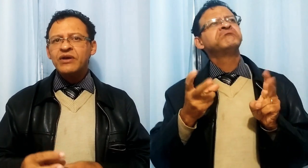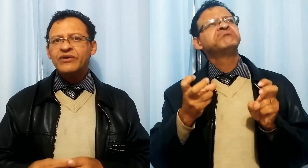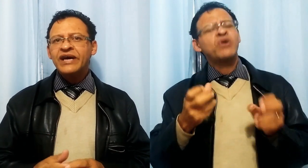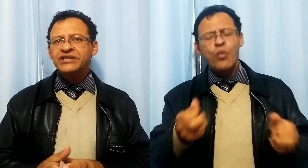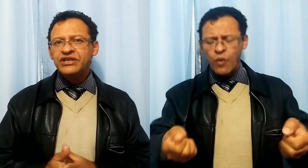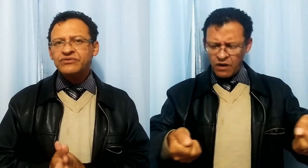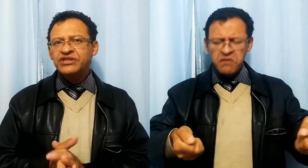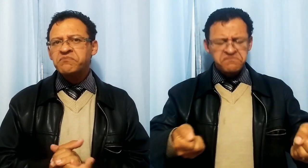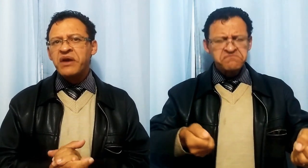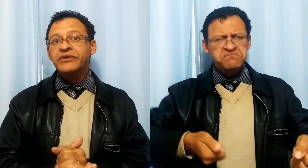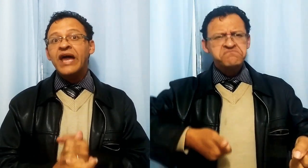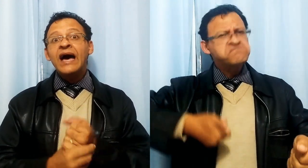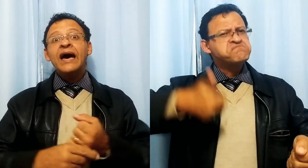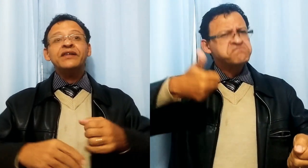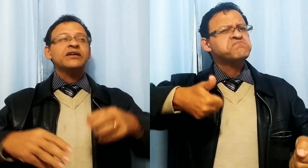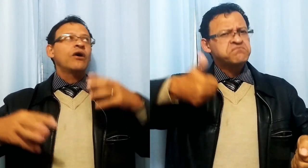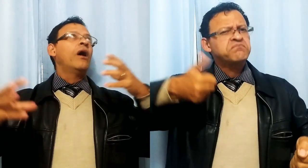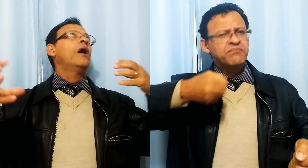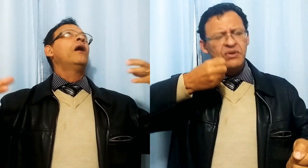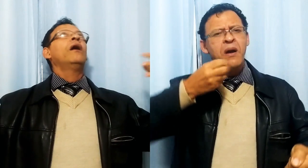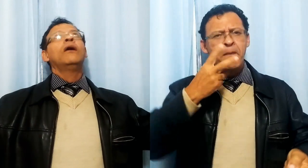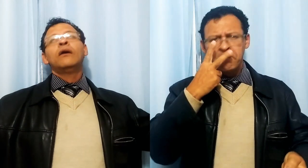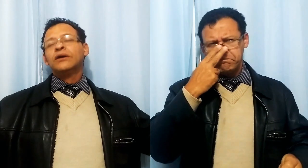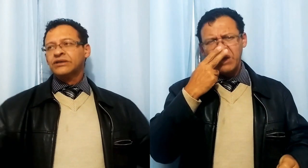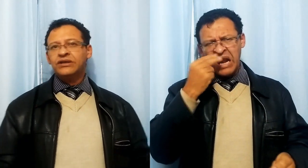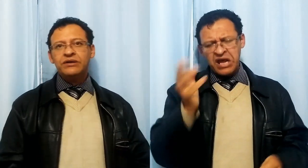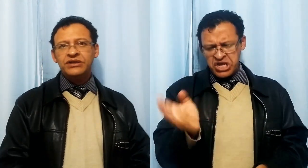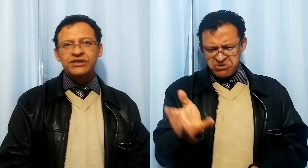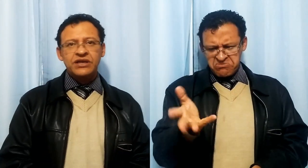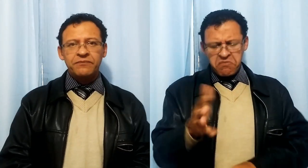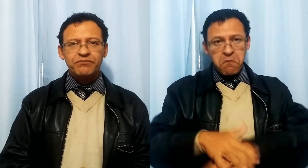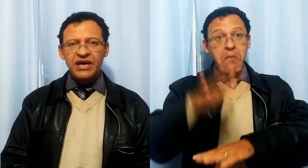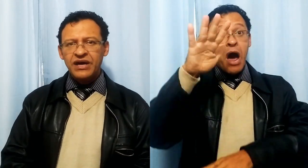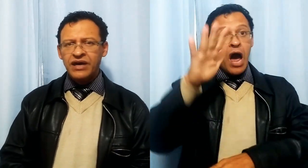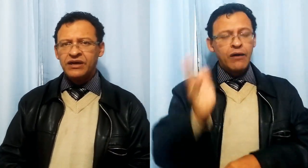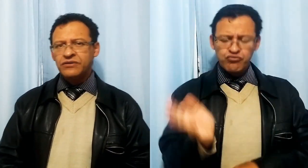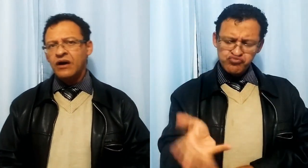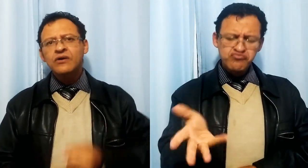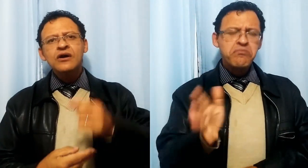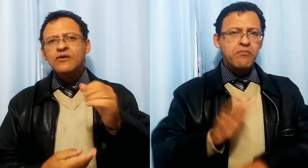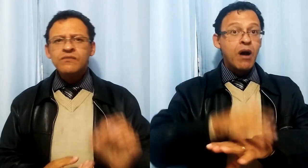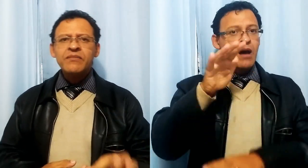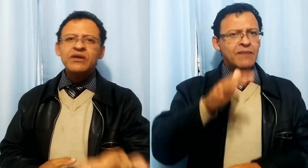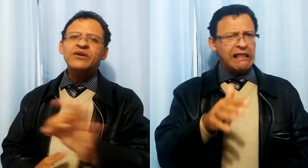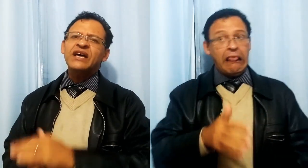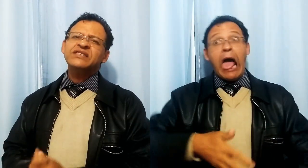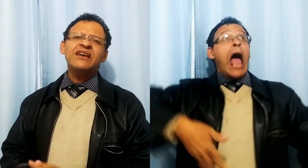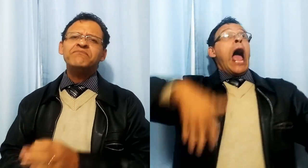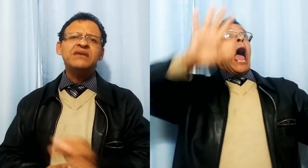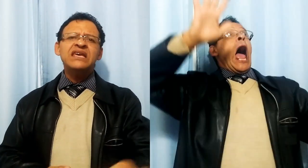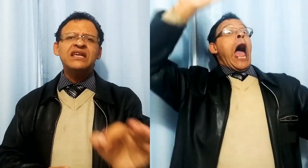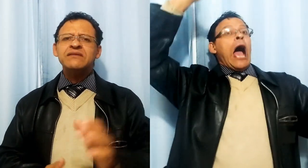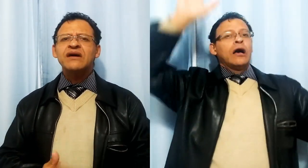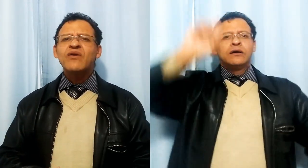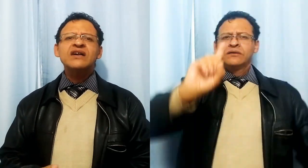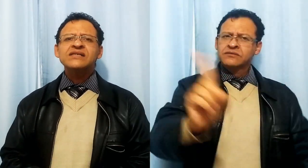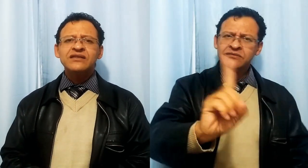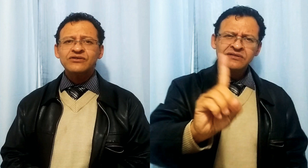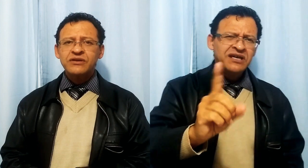melhoradinha no desempenho, nada que, ó, que desempenho, não, uma melhoradinha mínima, quase não se